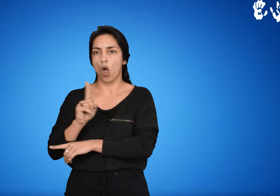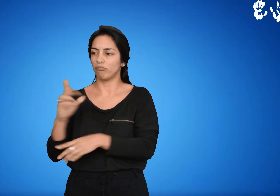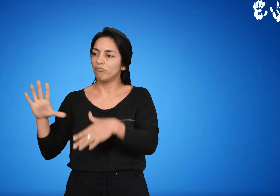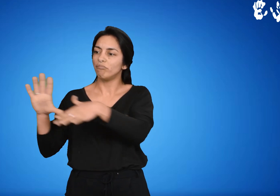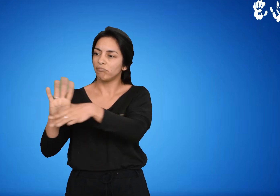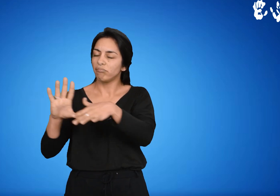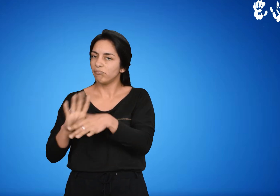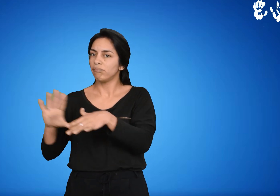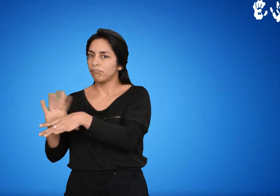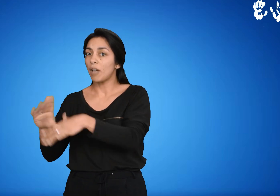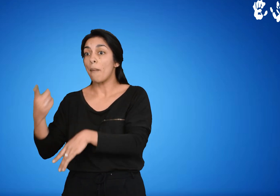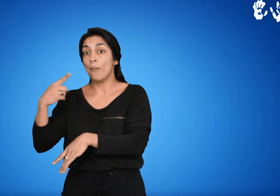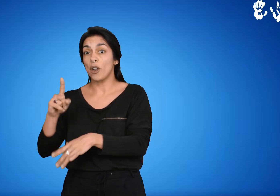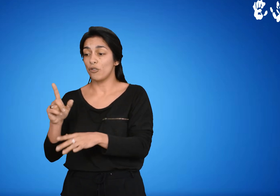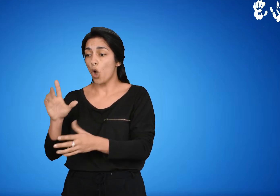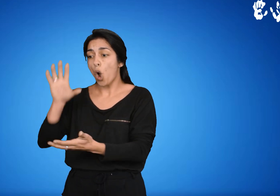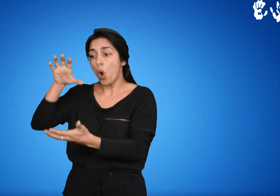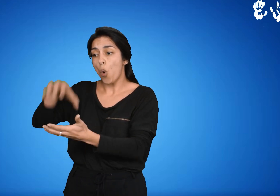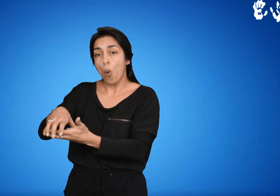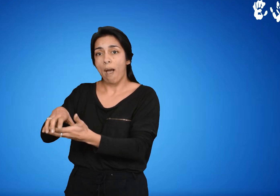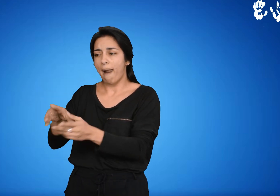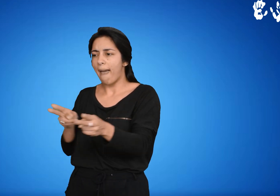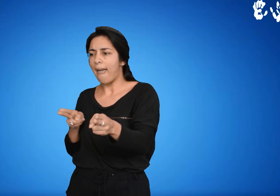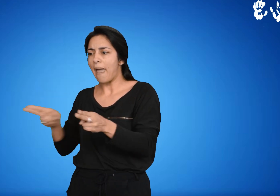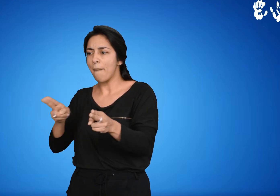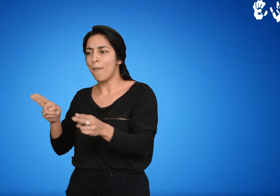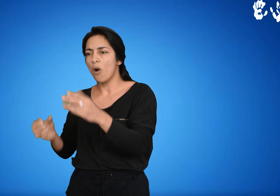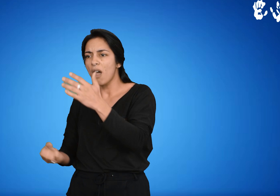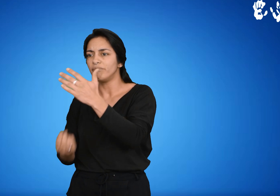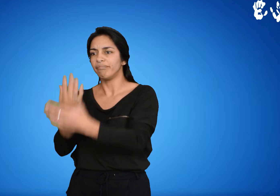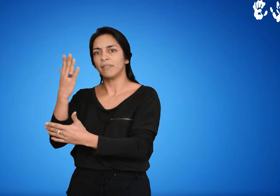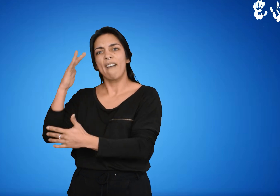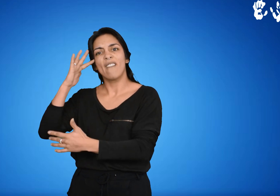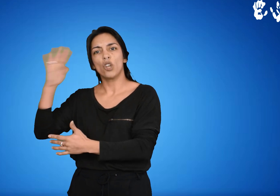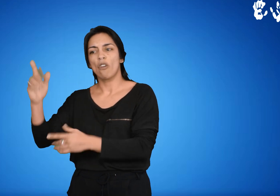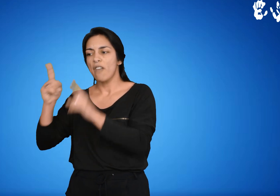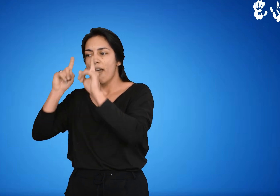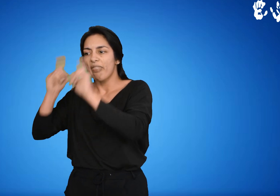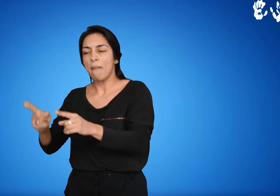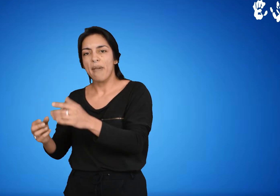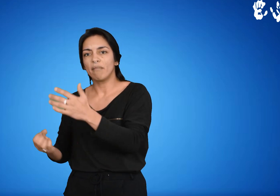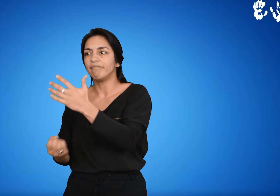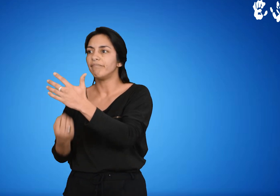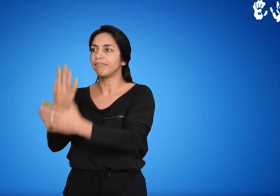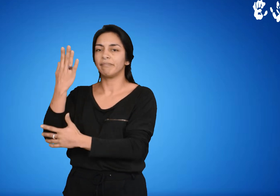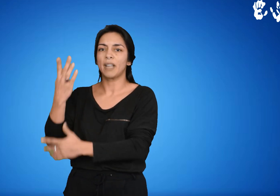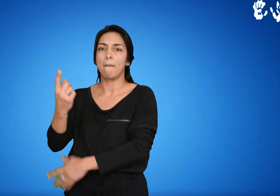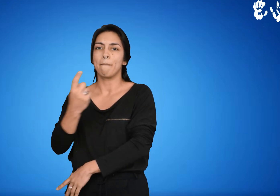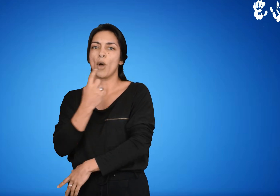No es casualidad, entonces, que el lugar y momento histórico donde nacen la filosofía y el sistema político